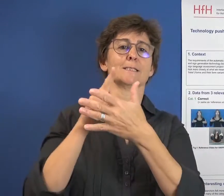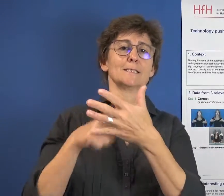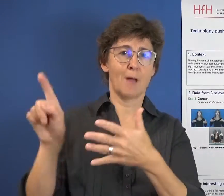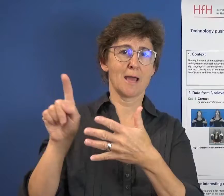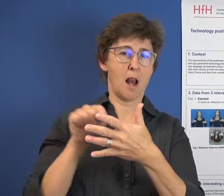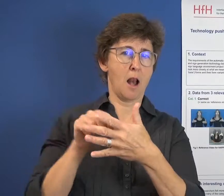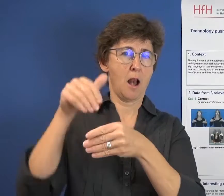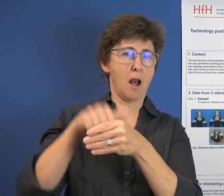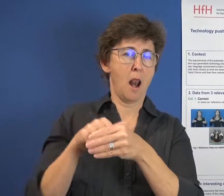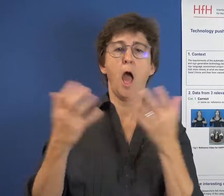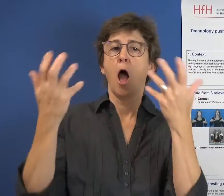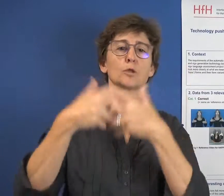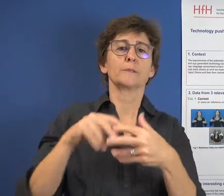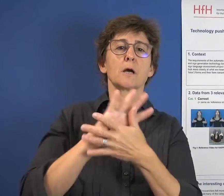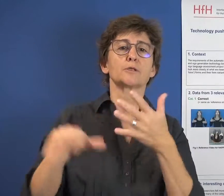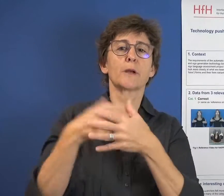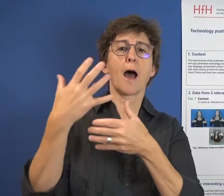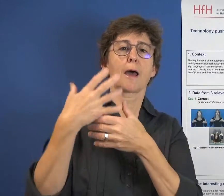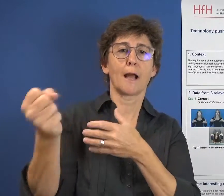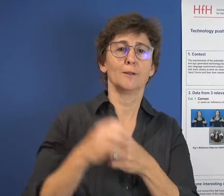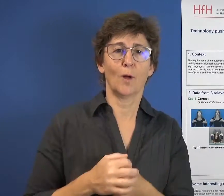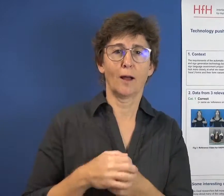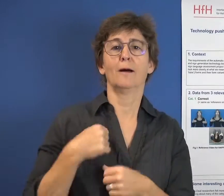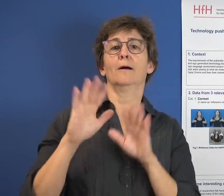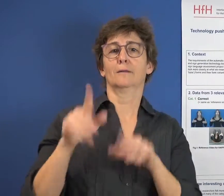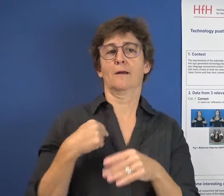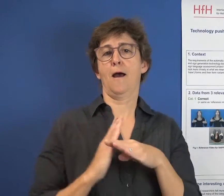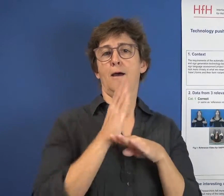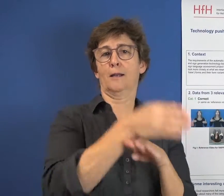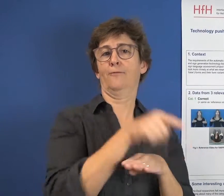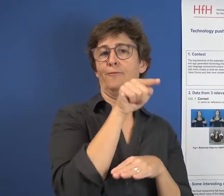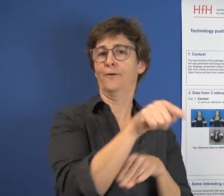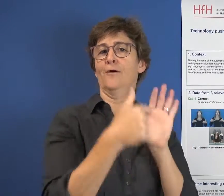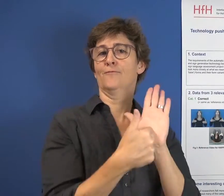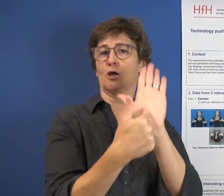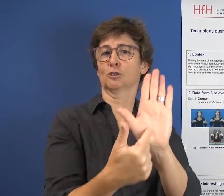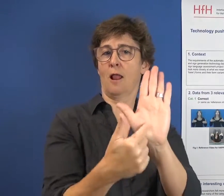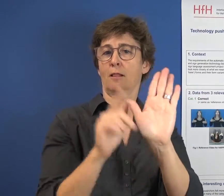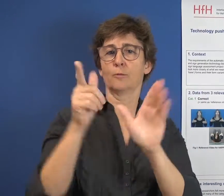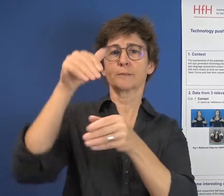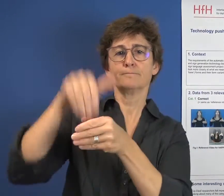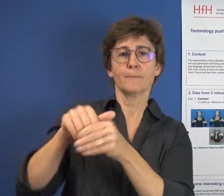SMILE, es geht da um automatische Gebärdensprachanerkennung, durften die Inhalte unseres Projektes vorstellen.